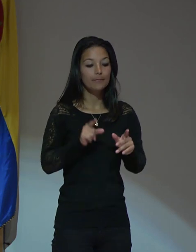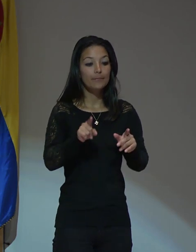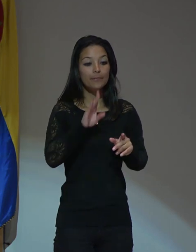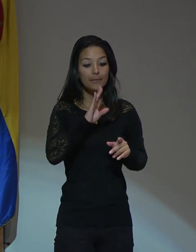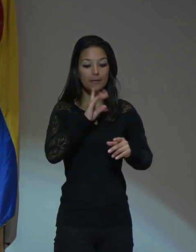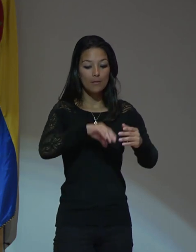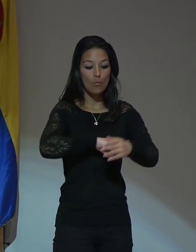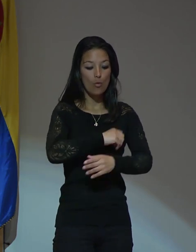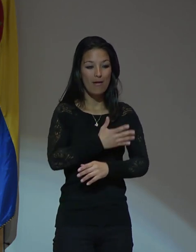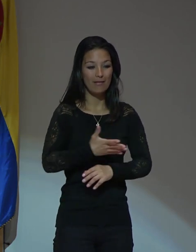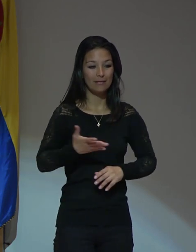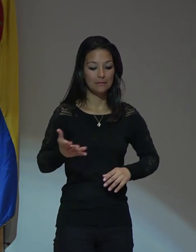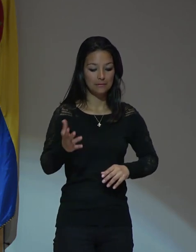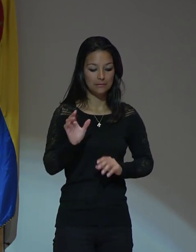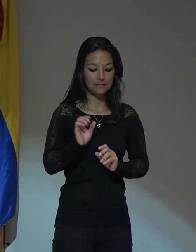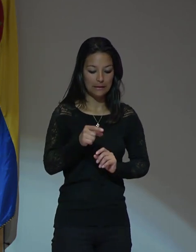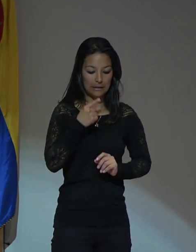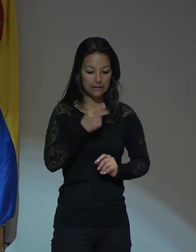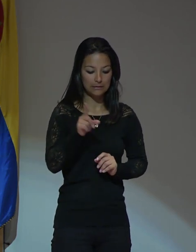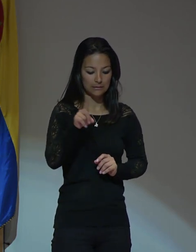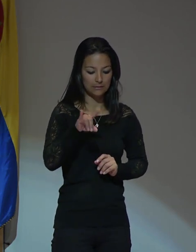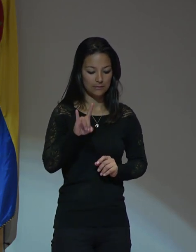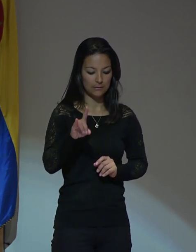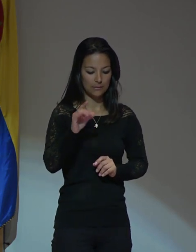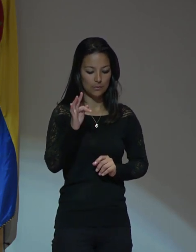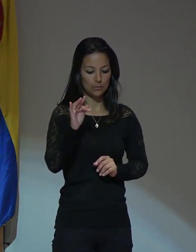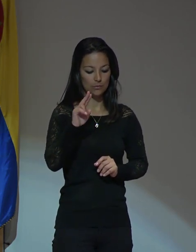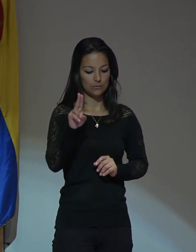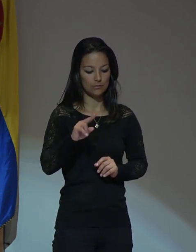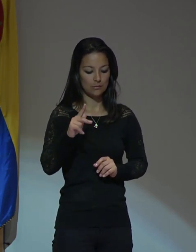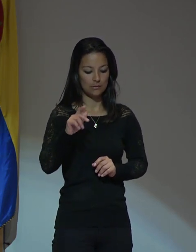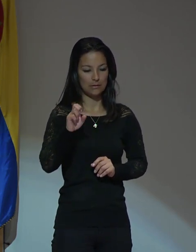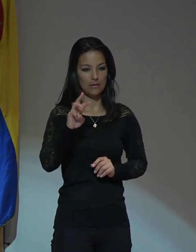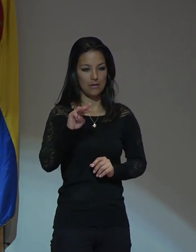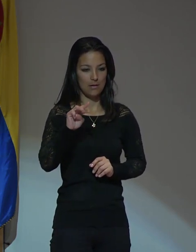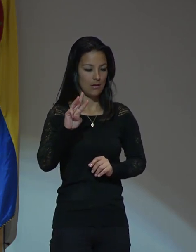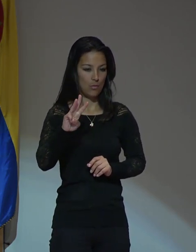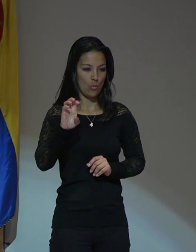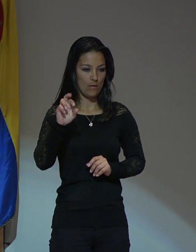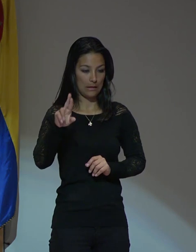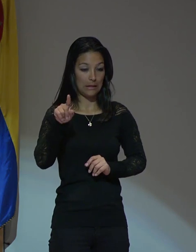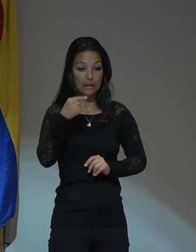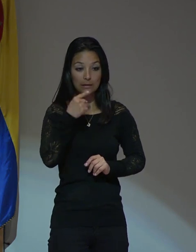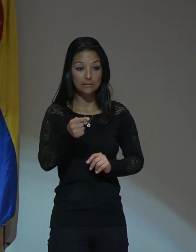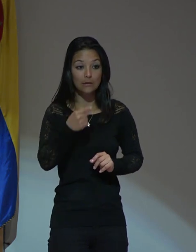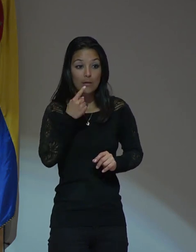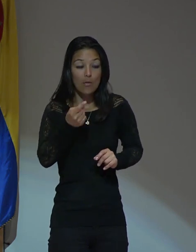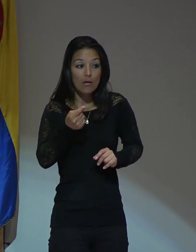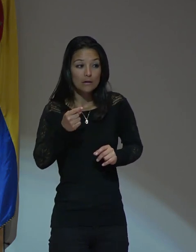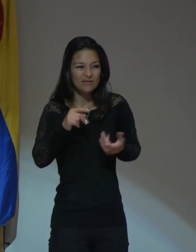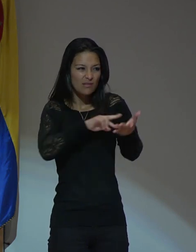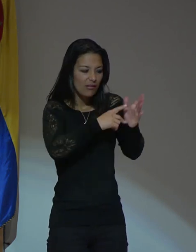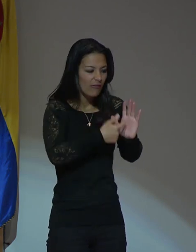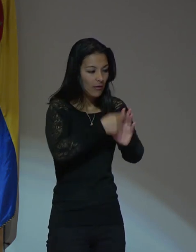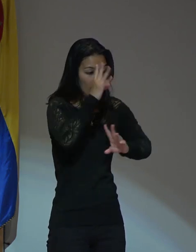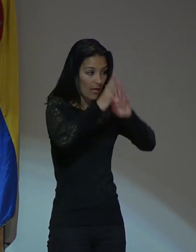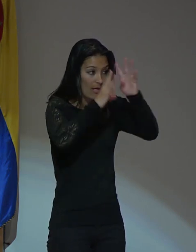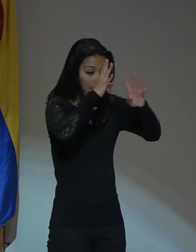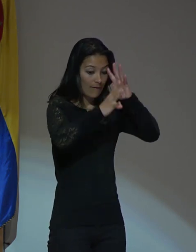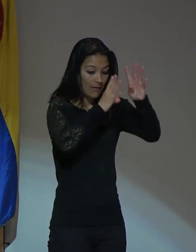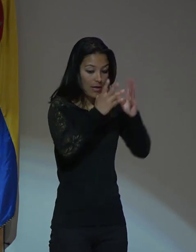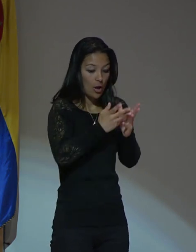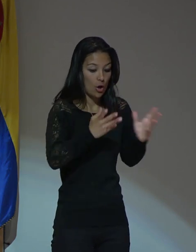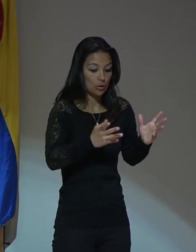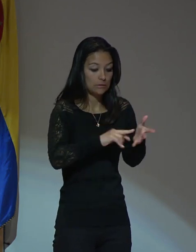poeta de Vilna Sotskever él dice el significado de la creatividad en el gueto es muy